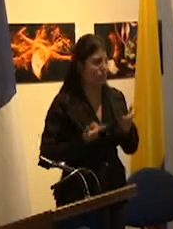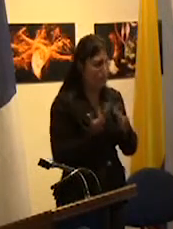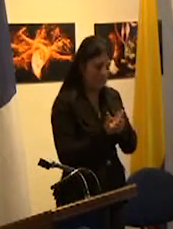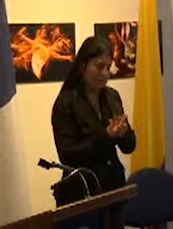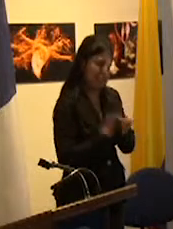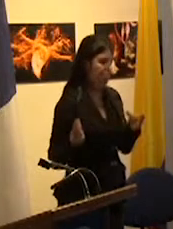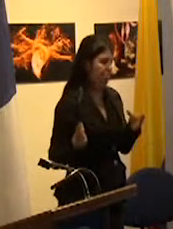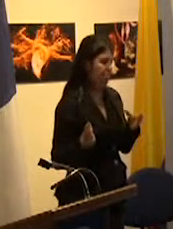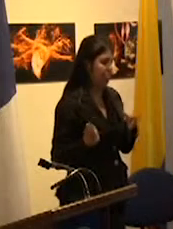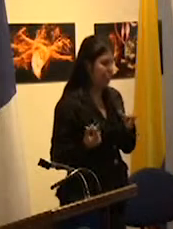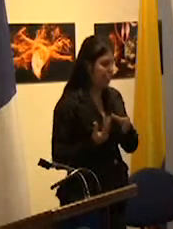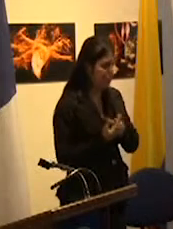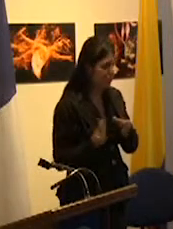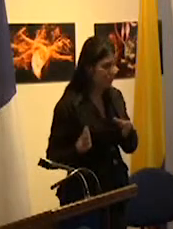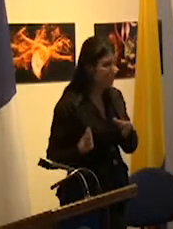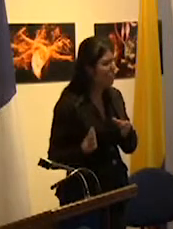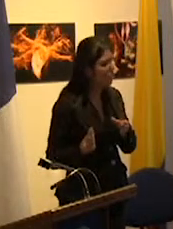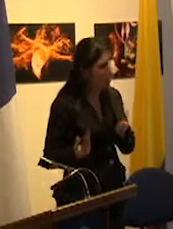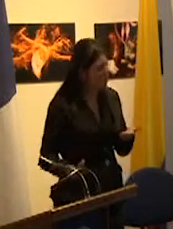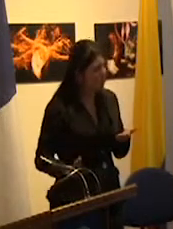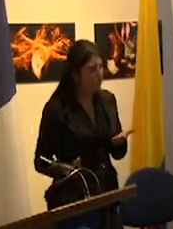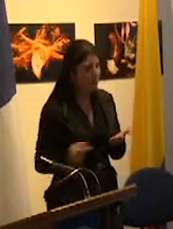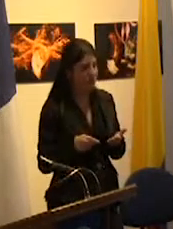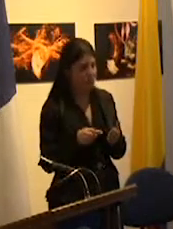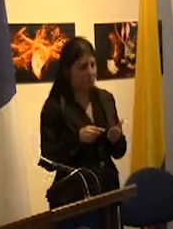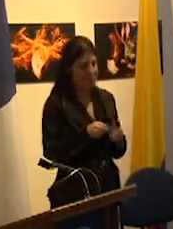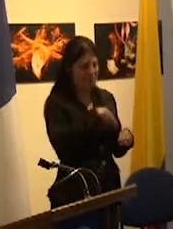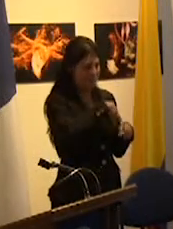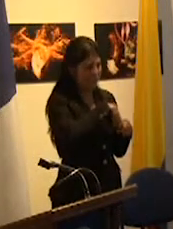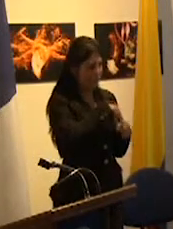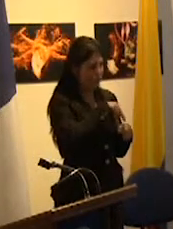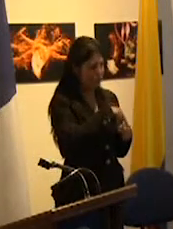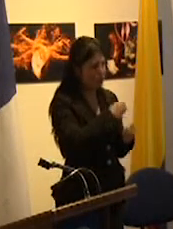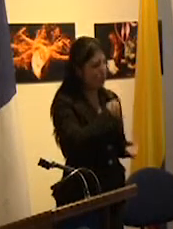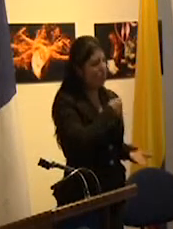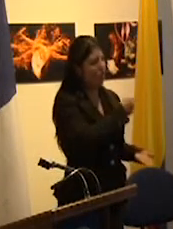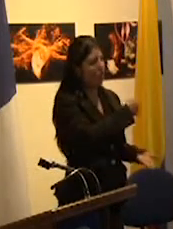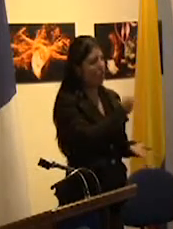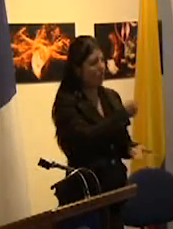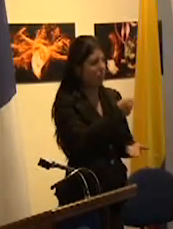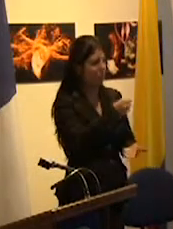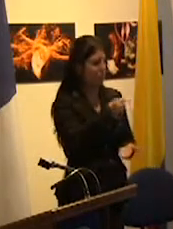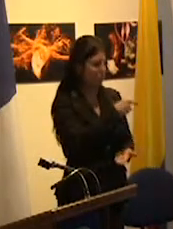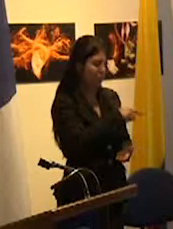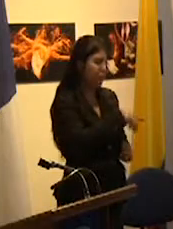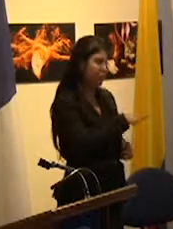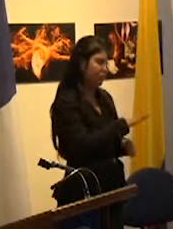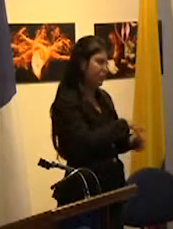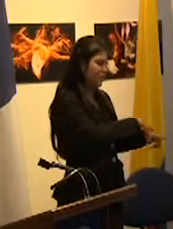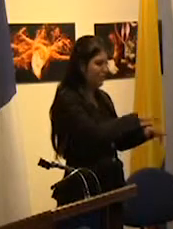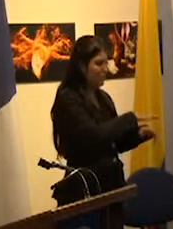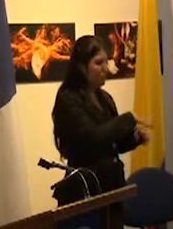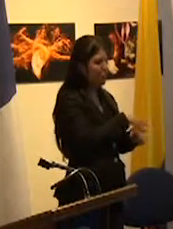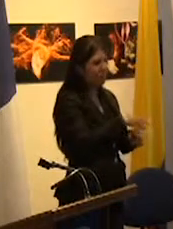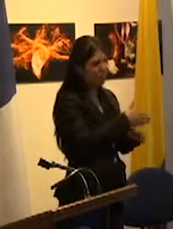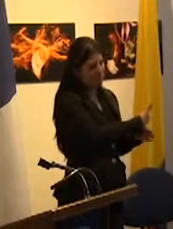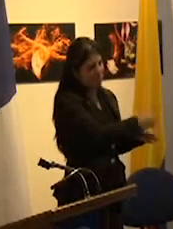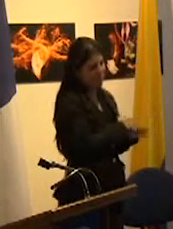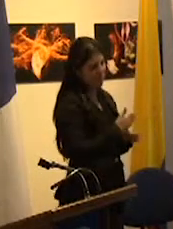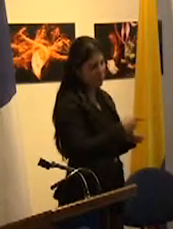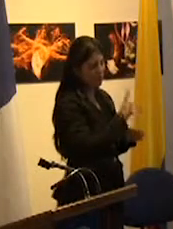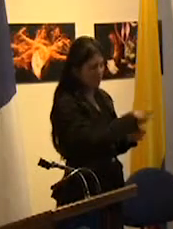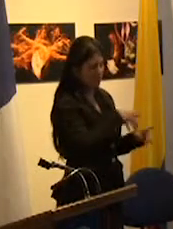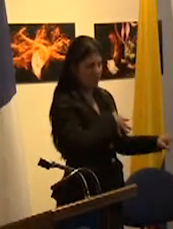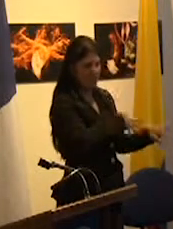exclusión distribuyendo los recursos entre los sectores más perjudicados